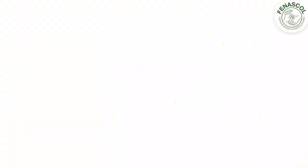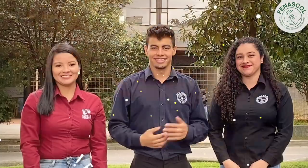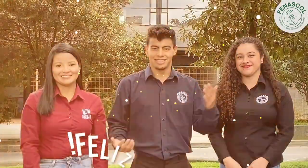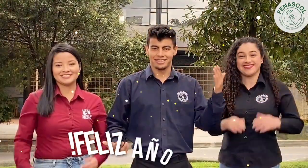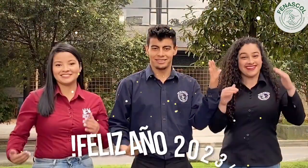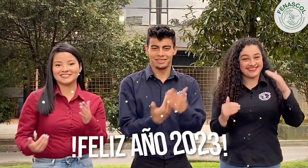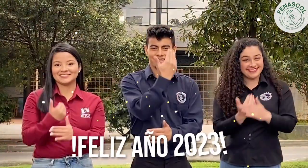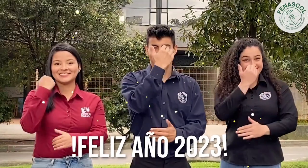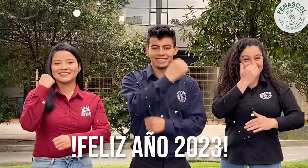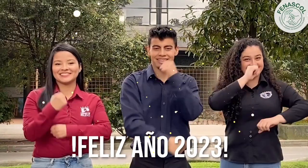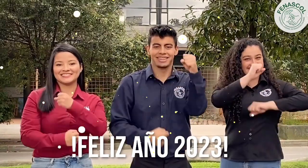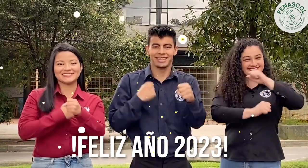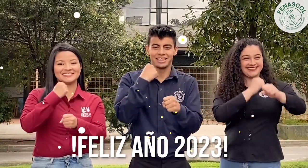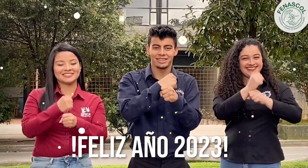¡Feliz año 2023!